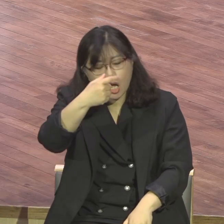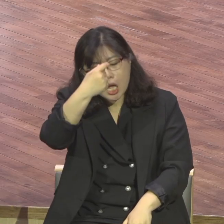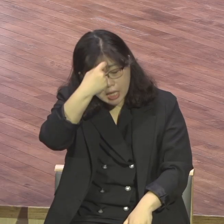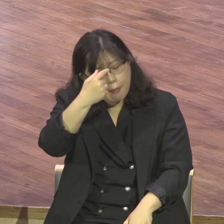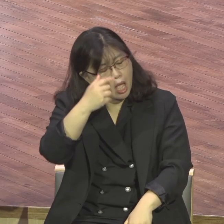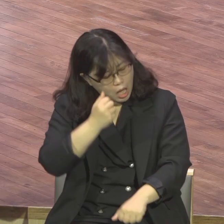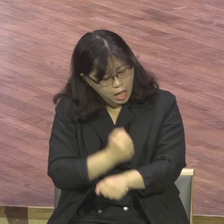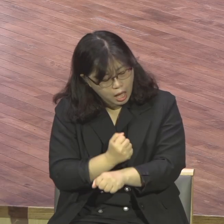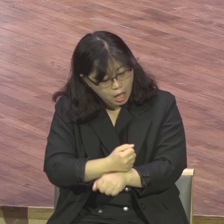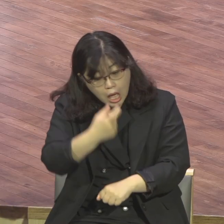얘기예요